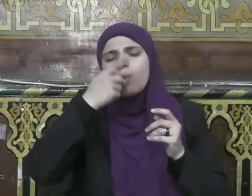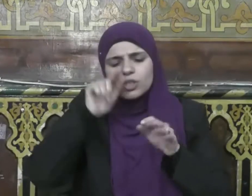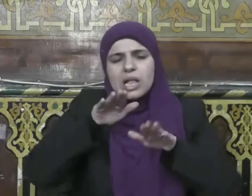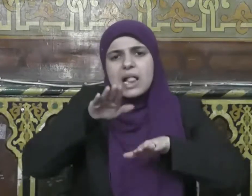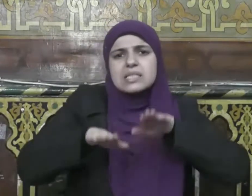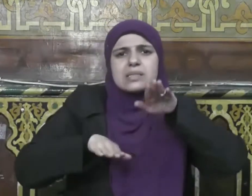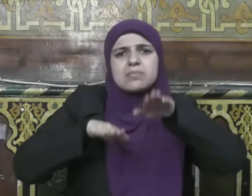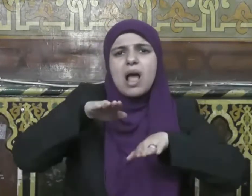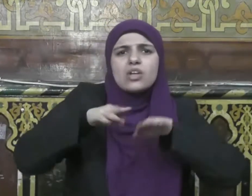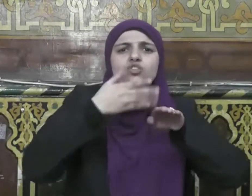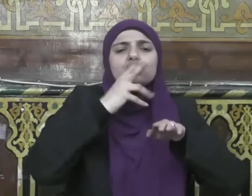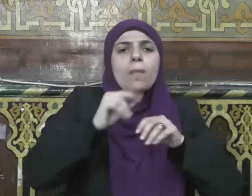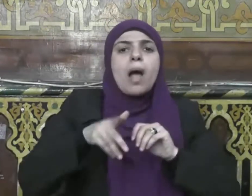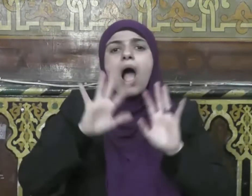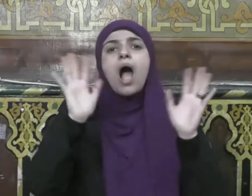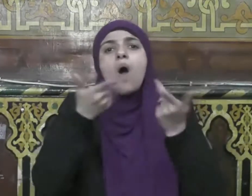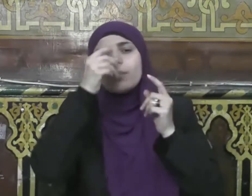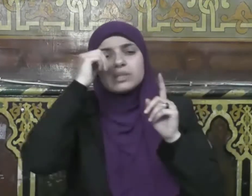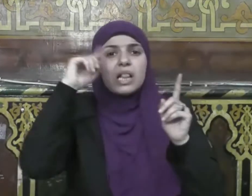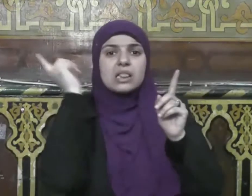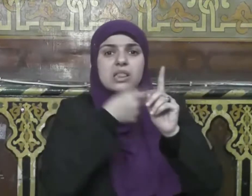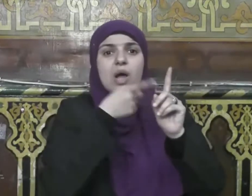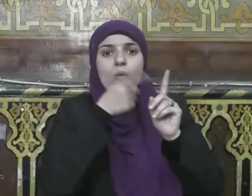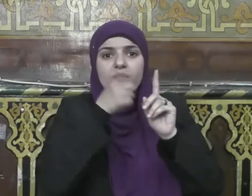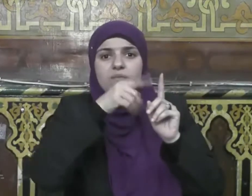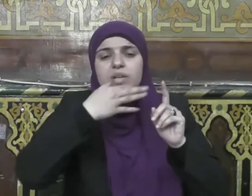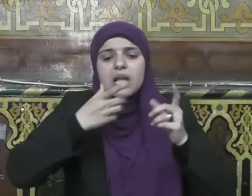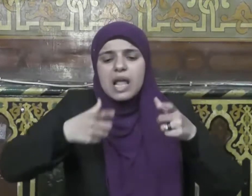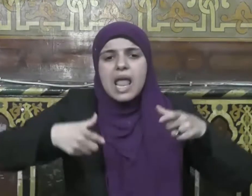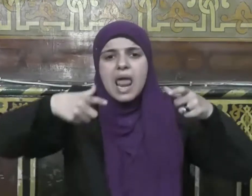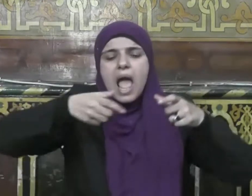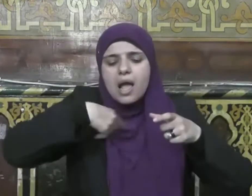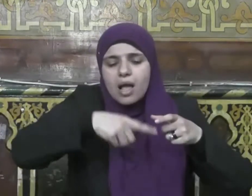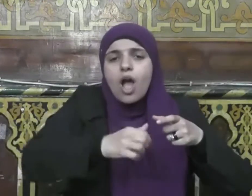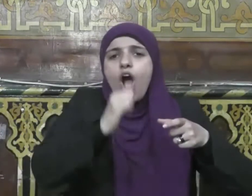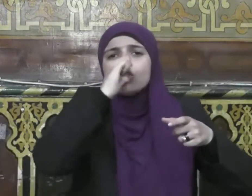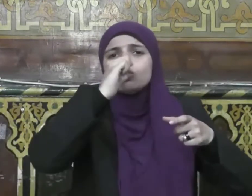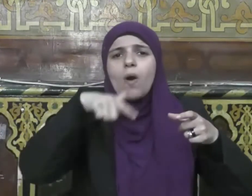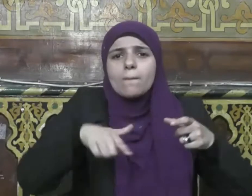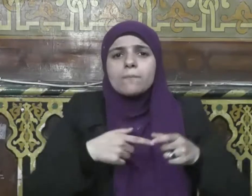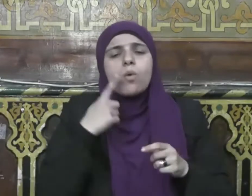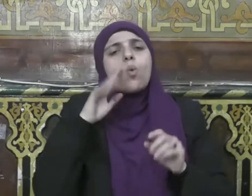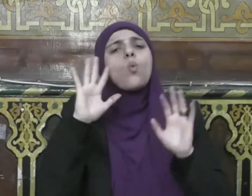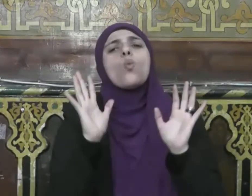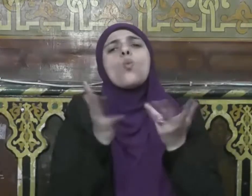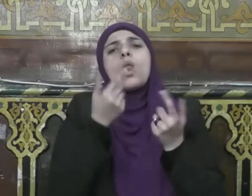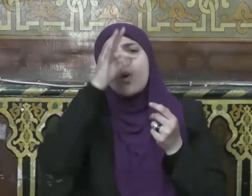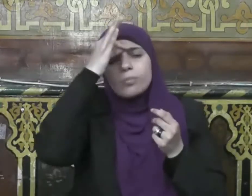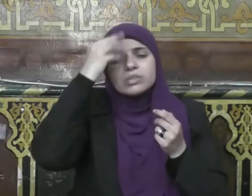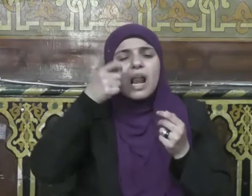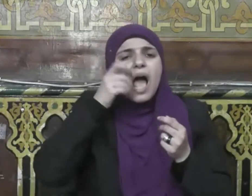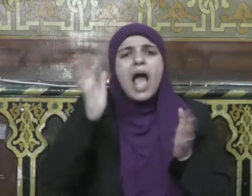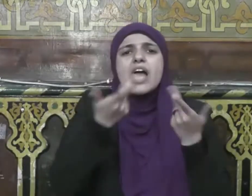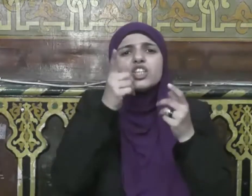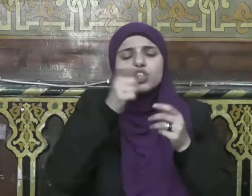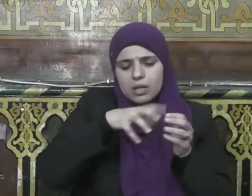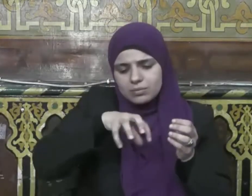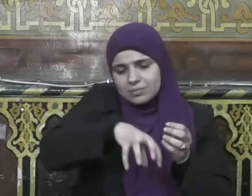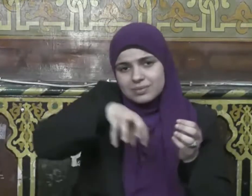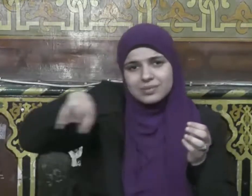ولو أن تنحي الشيء من طريق الناس يؤذيهم ولو أن تلقى أخاك ووجهك